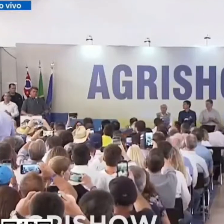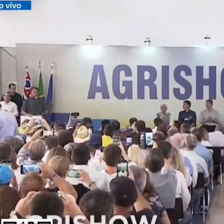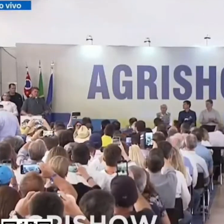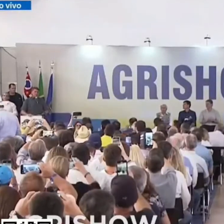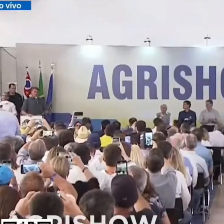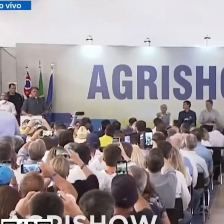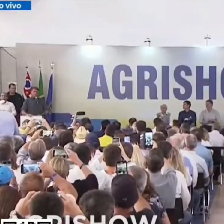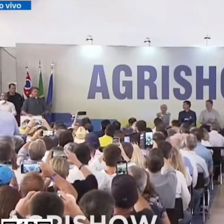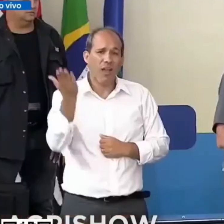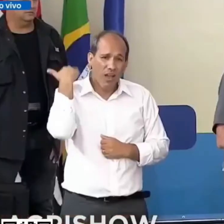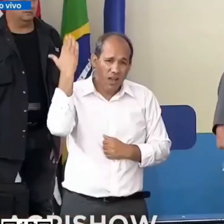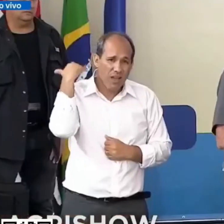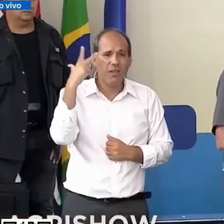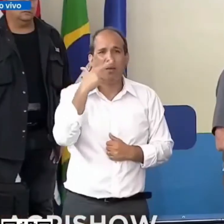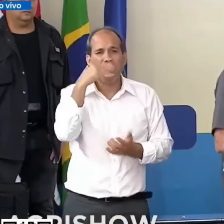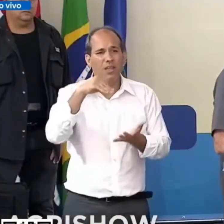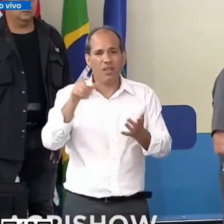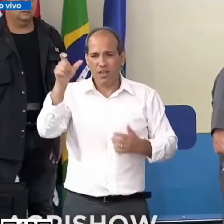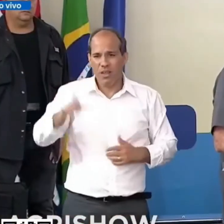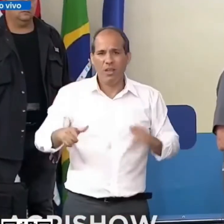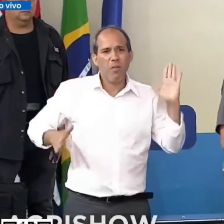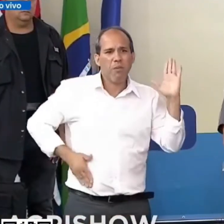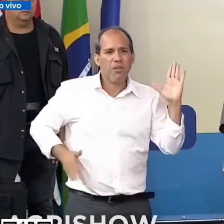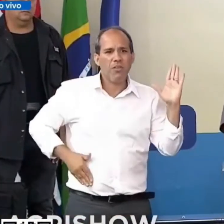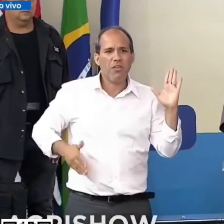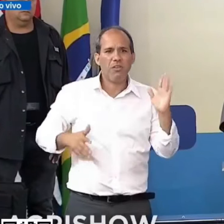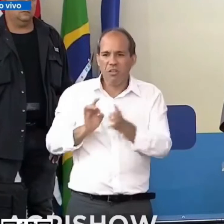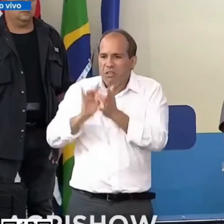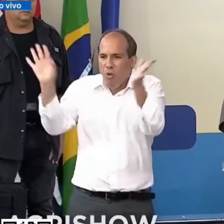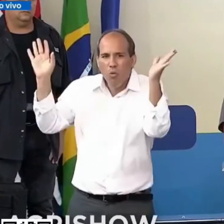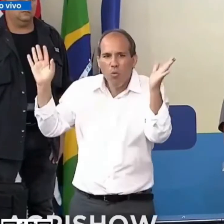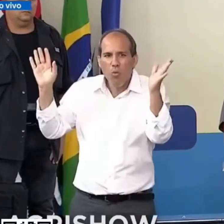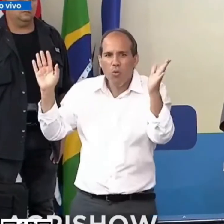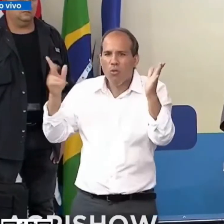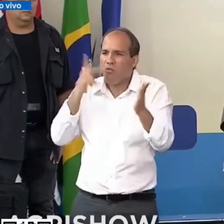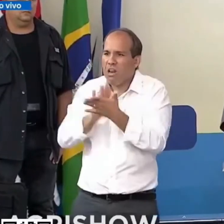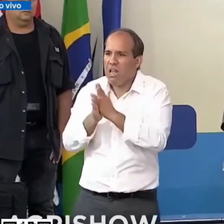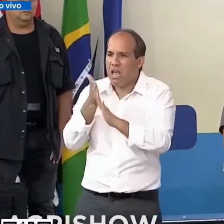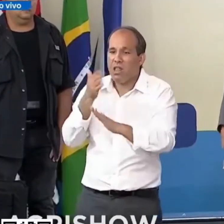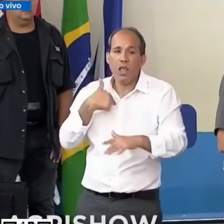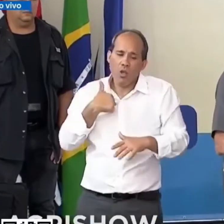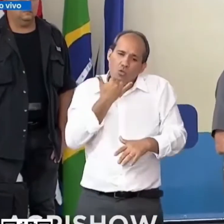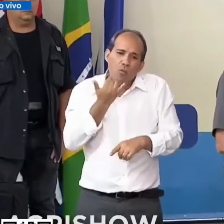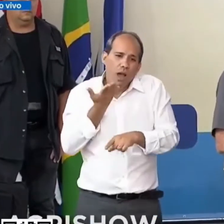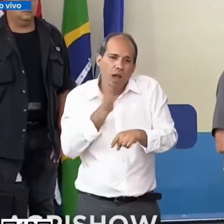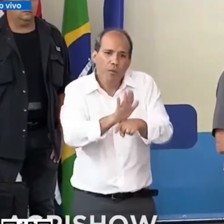no passado soltavam bandidos e ninguém falava nela hoje eu solto inocentes